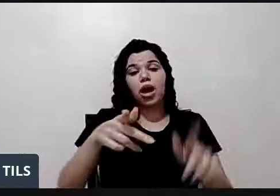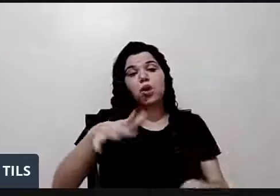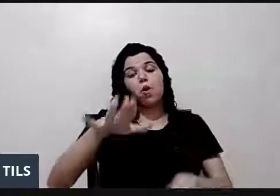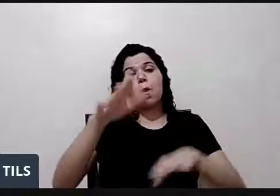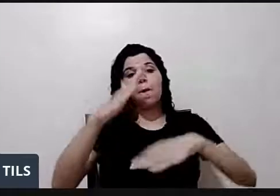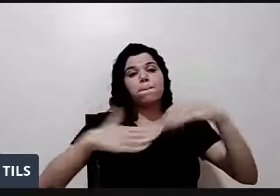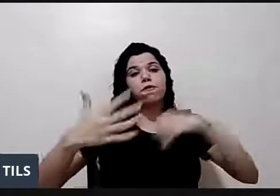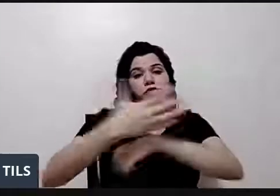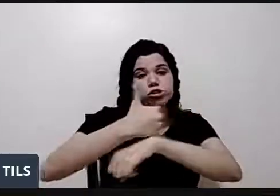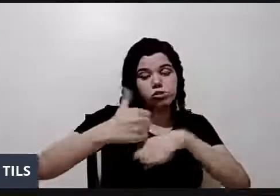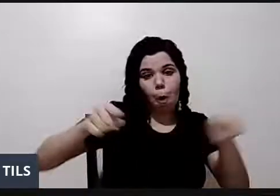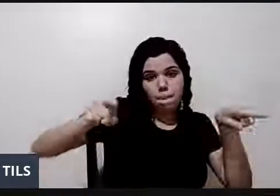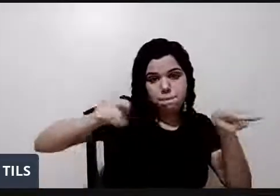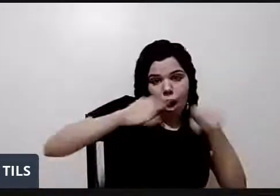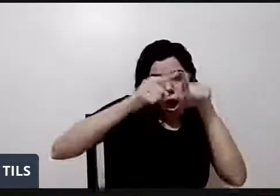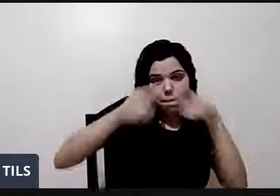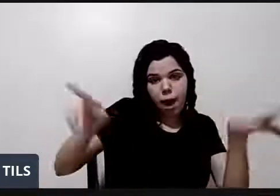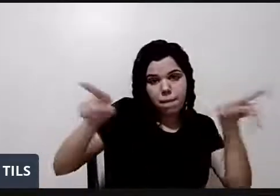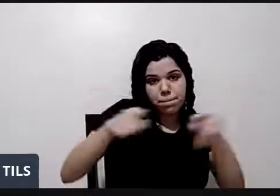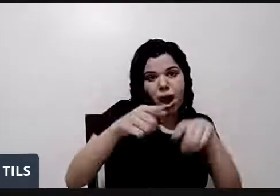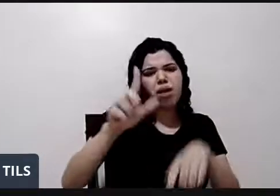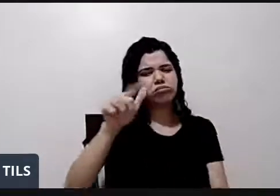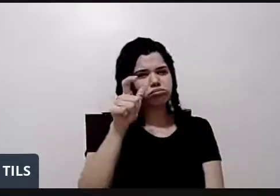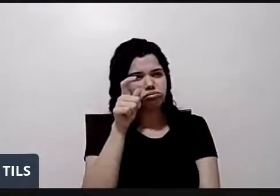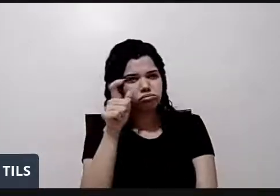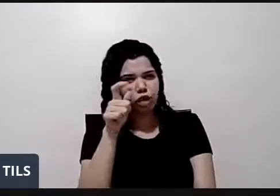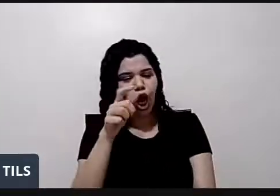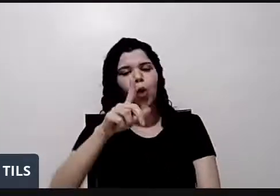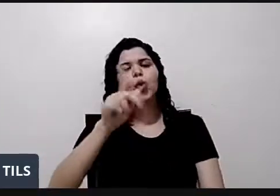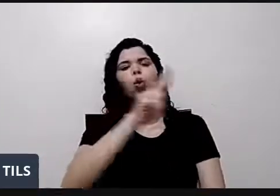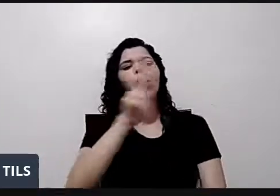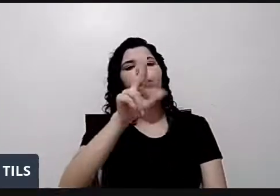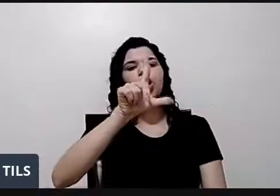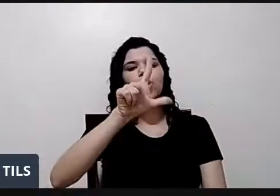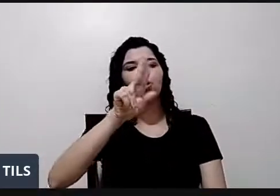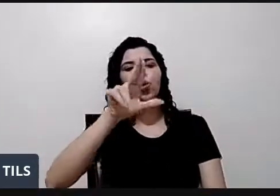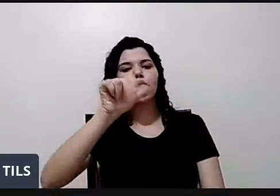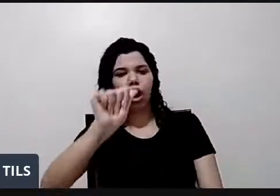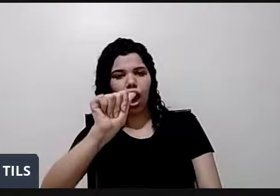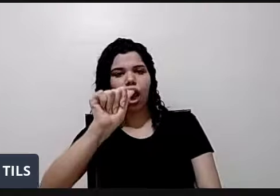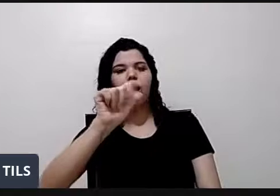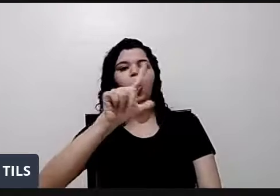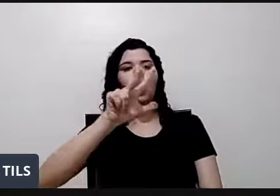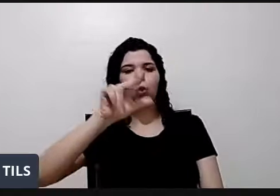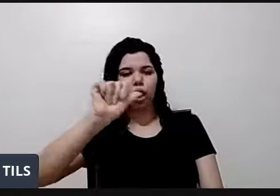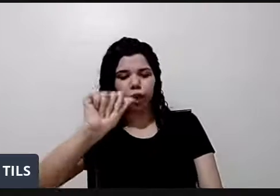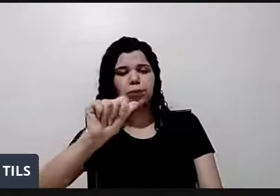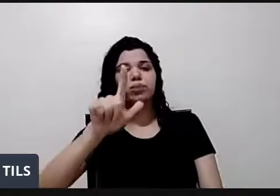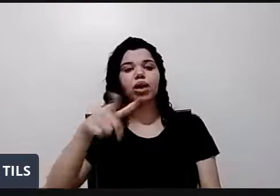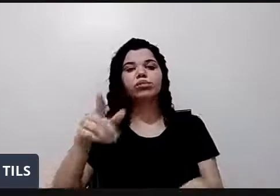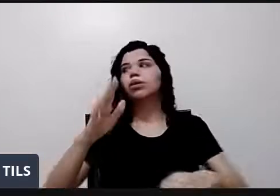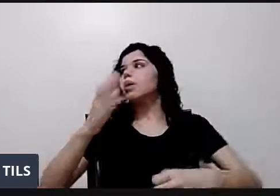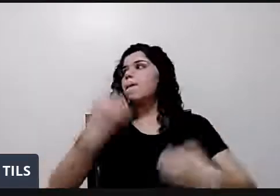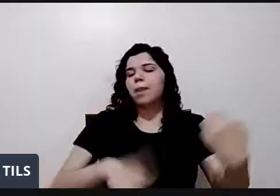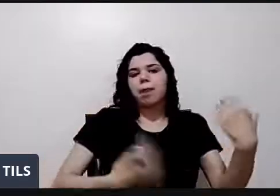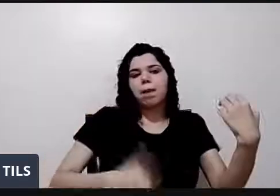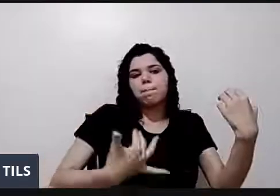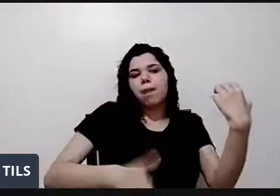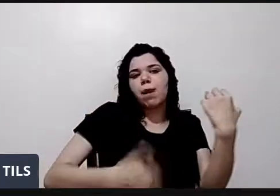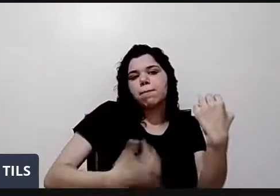interessante. Se seu Lula. Lula do banjo. Ele tocava banjo. Mas ele também tocava piano. Ele